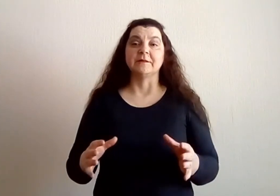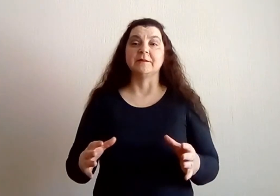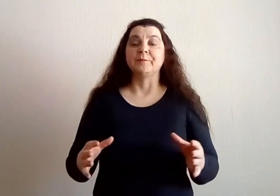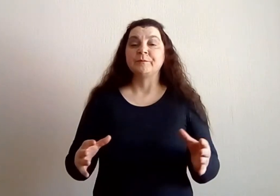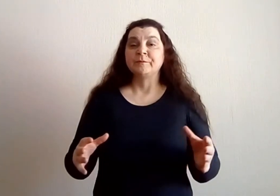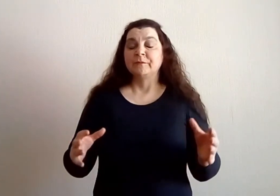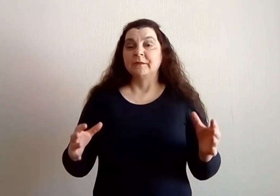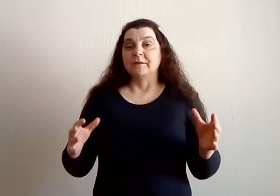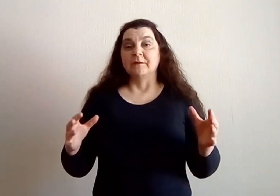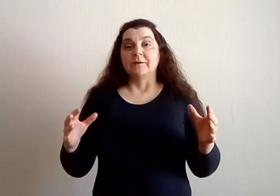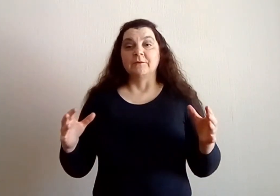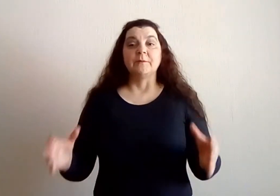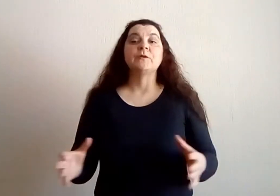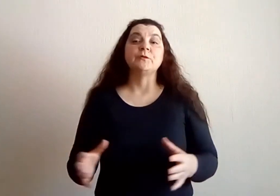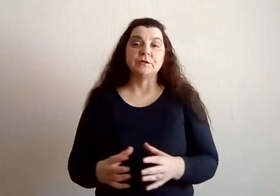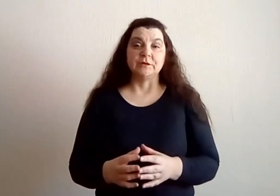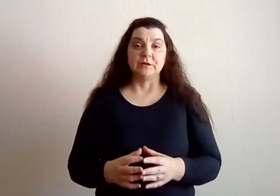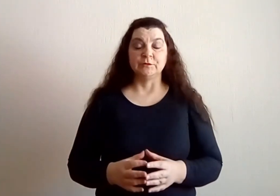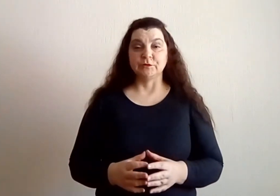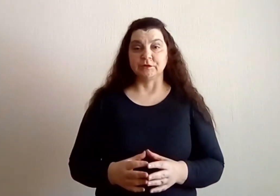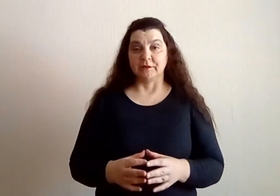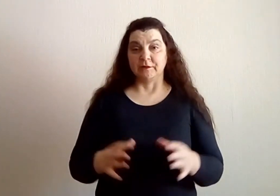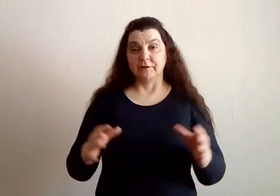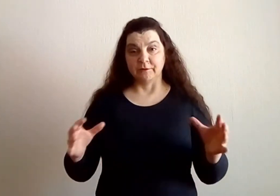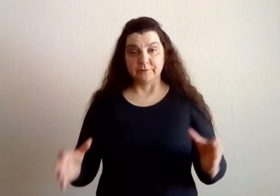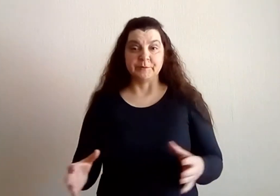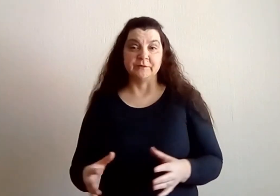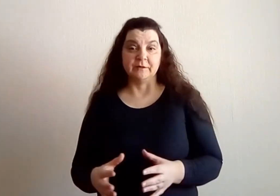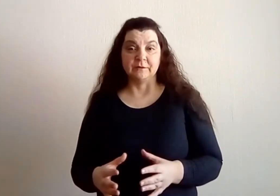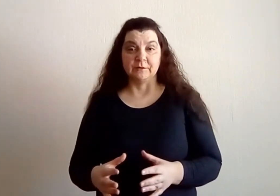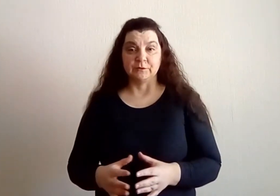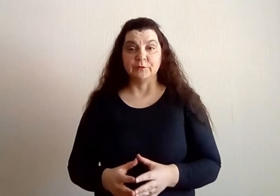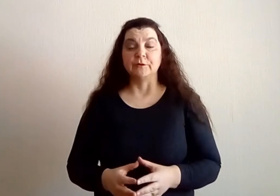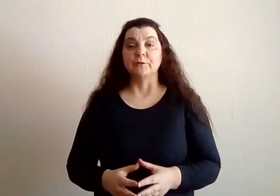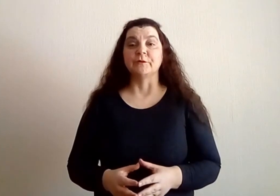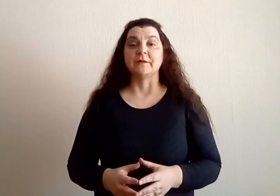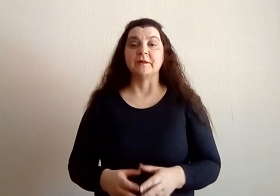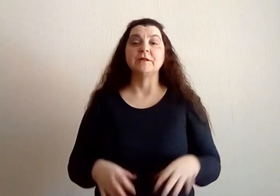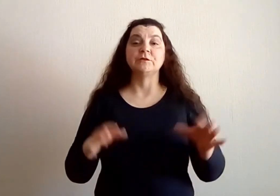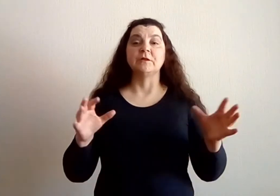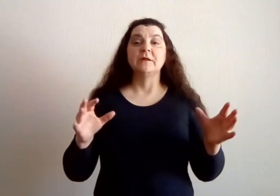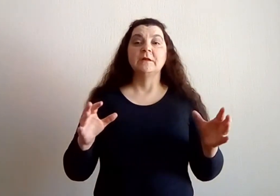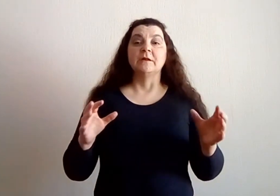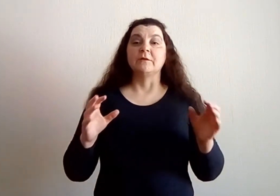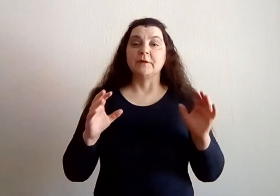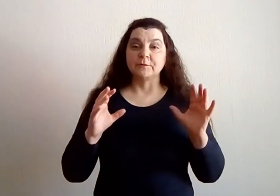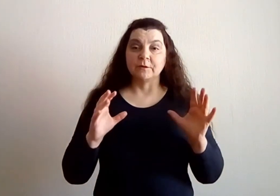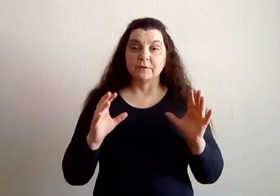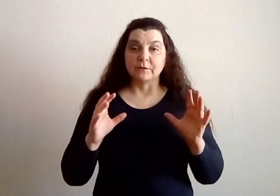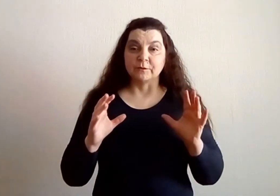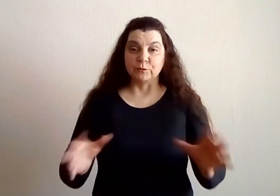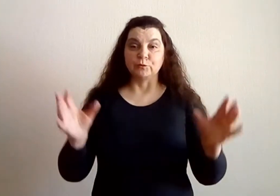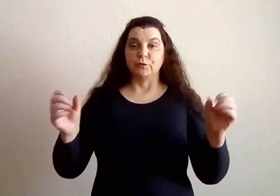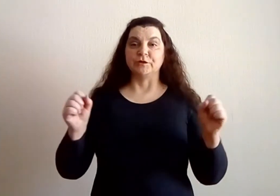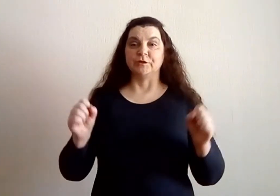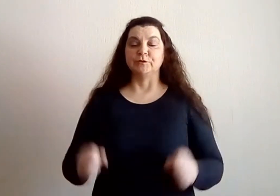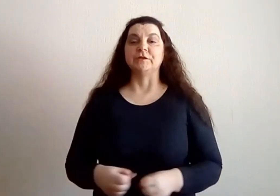вам срочно нужно выполнить ту или иную задачу, вам точно нужно